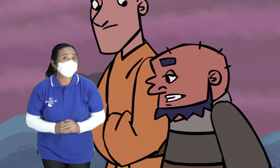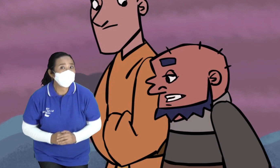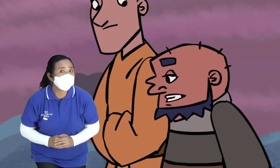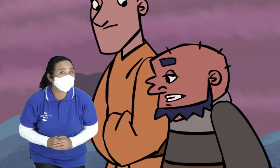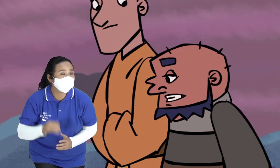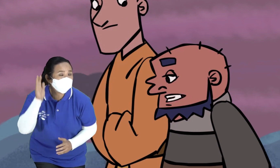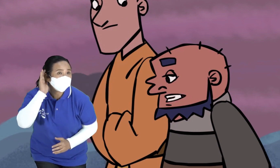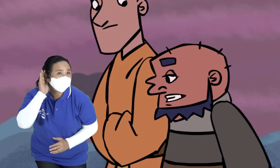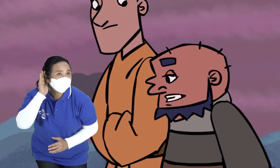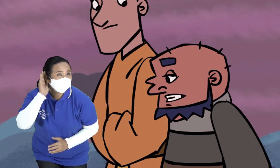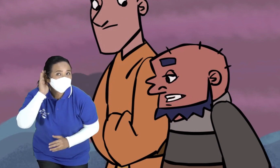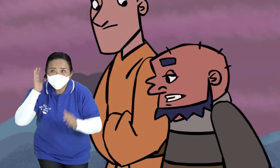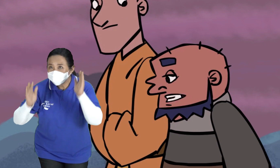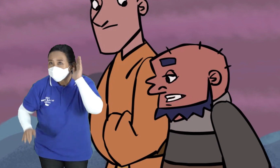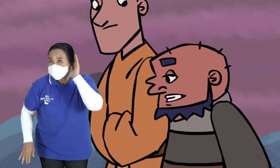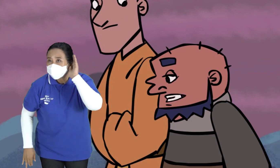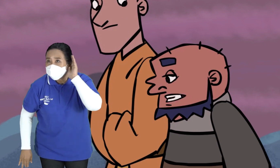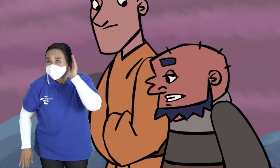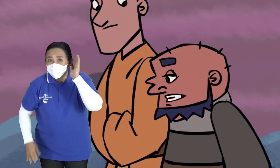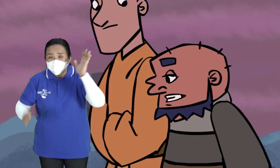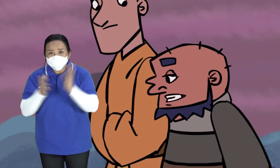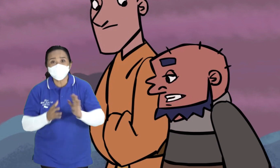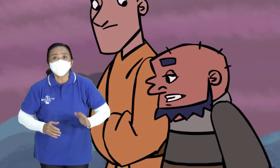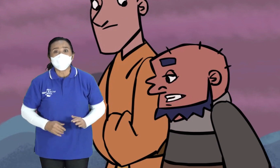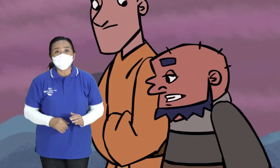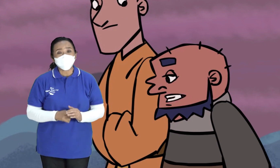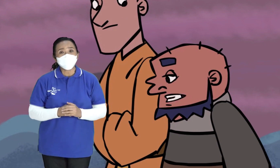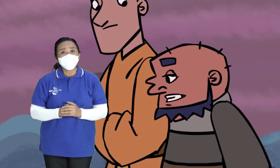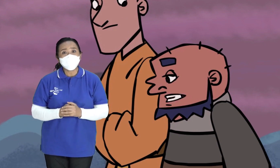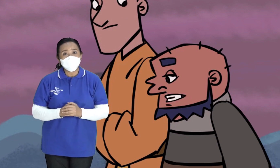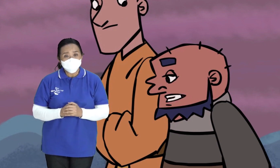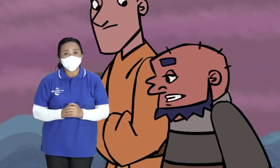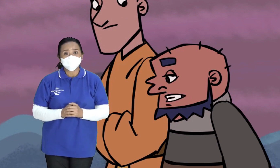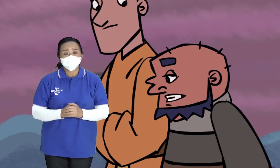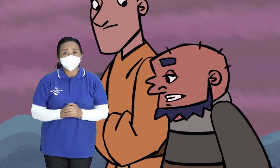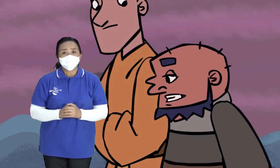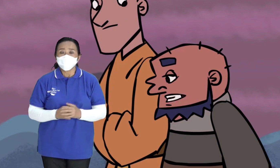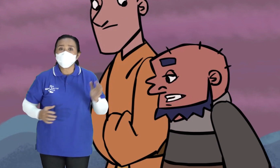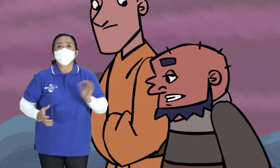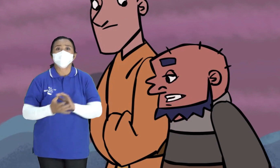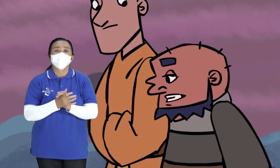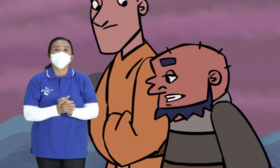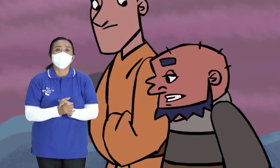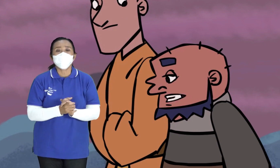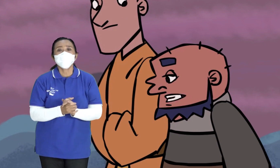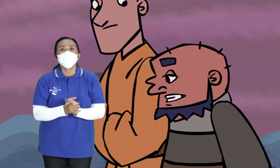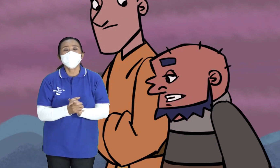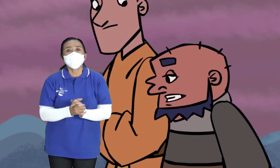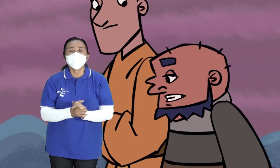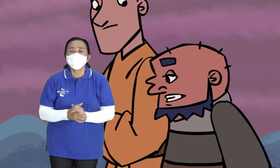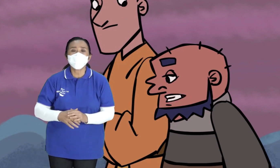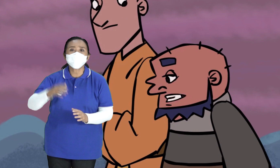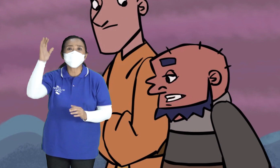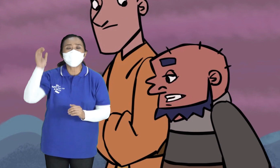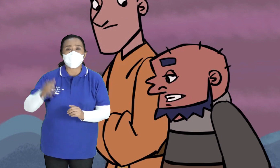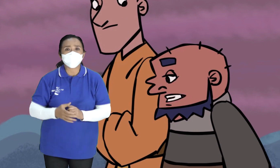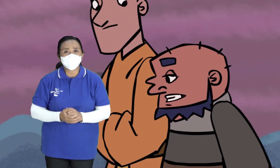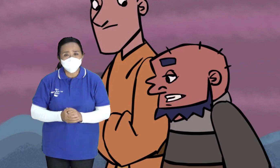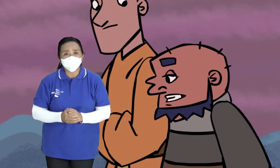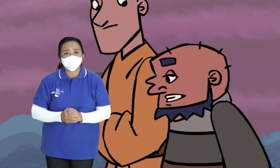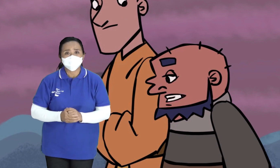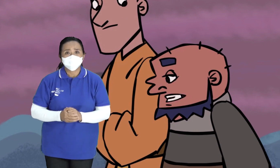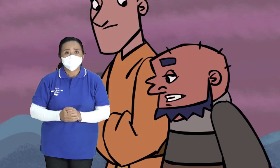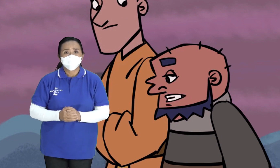Minta apa Minta apa Pasti minta oleh-oleh ya Nah Kalau Nabi Elia mau pergi